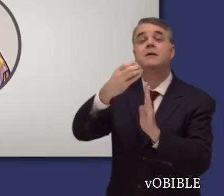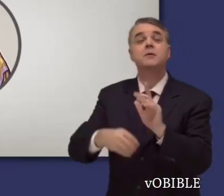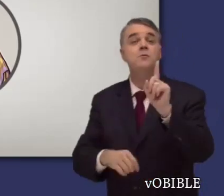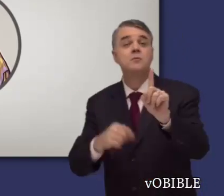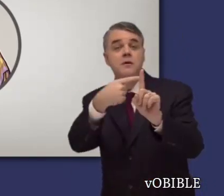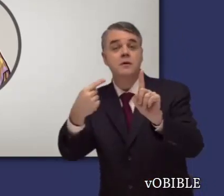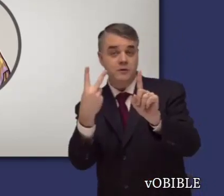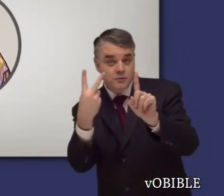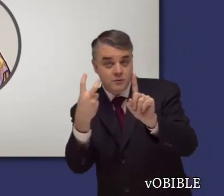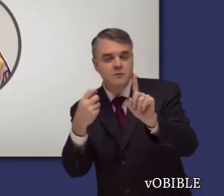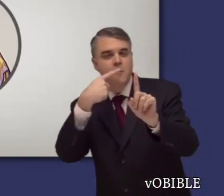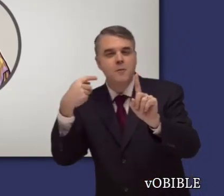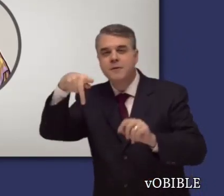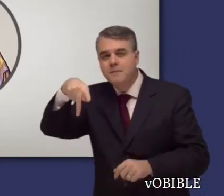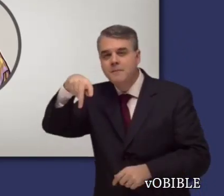Hechos.